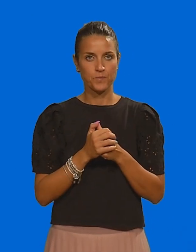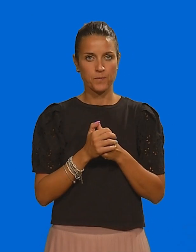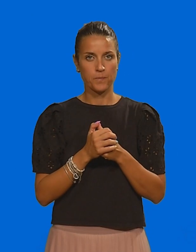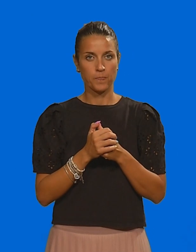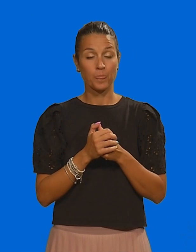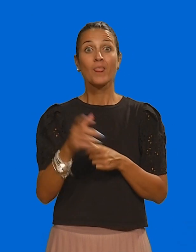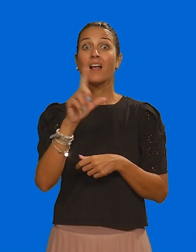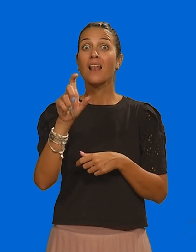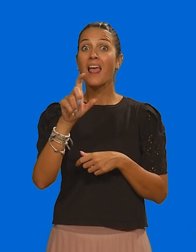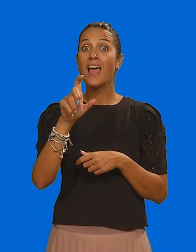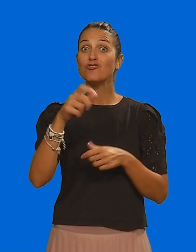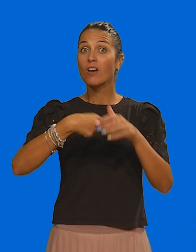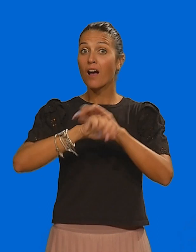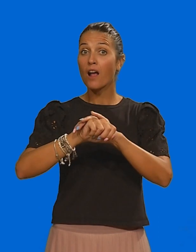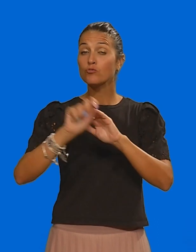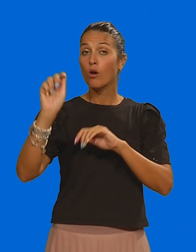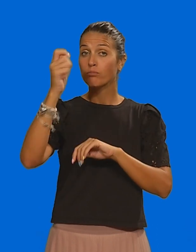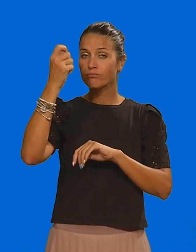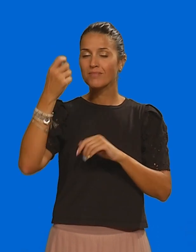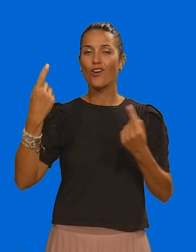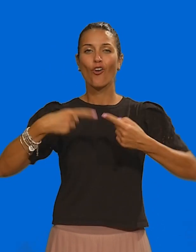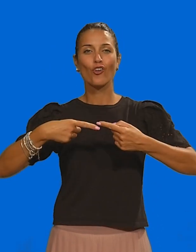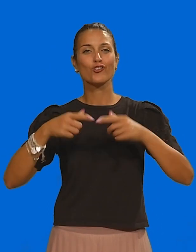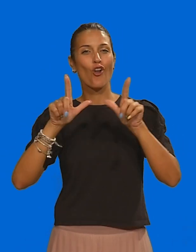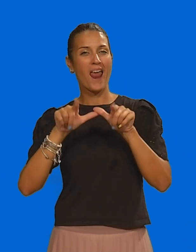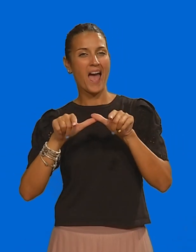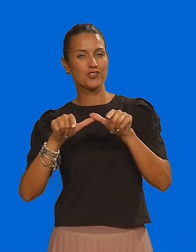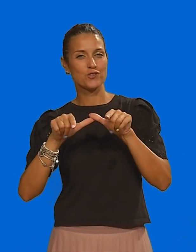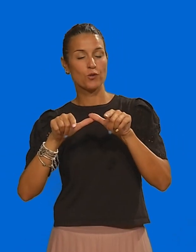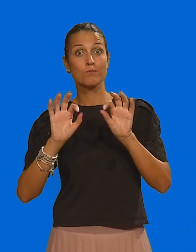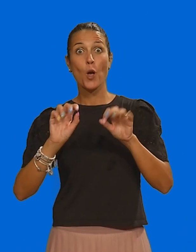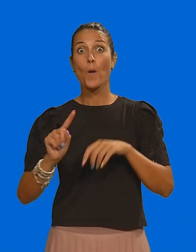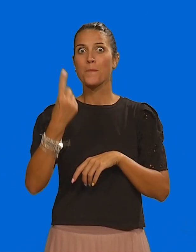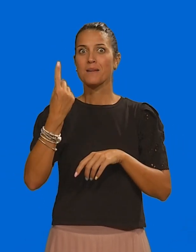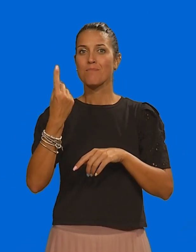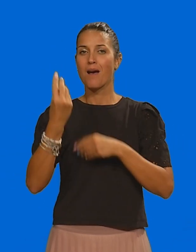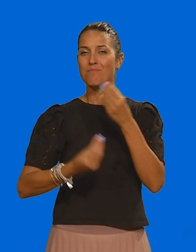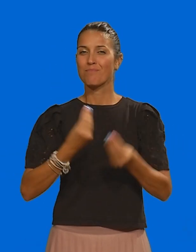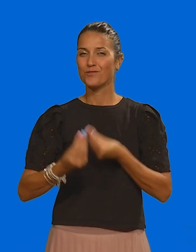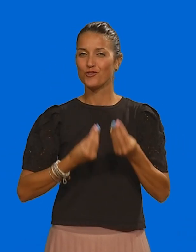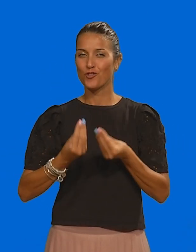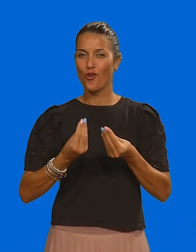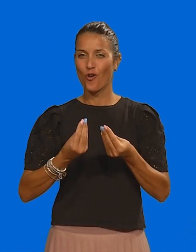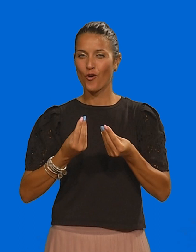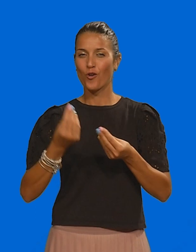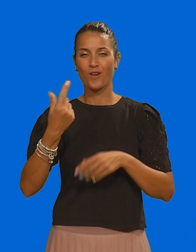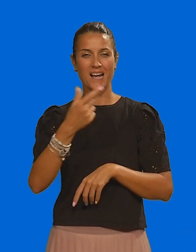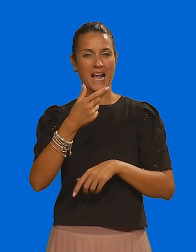Successo in casa contro la Lazio per il Lecce alla prima di campionato. I giallorossi hanno rimontato un